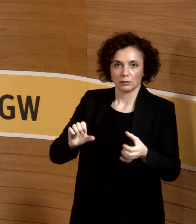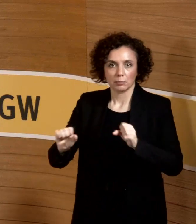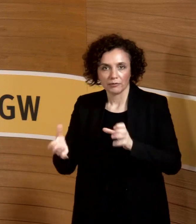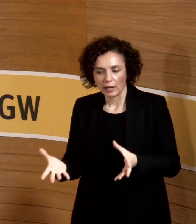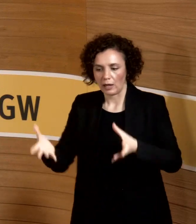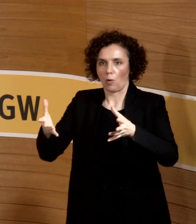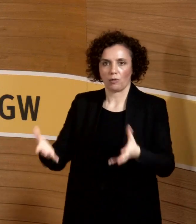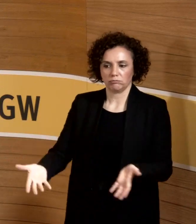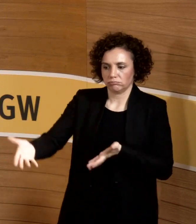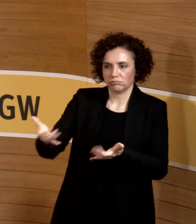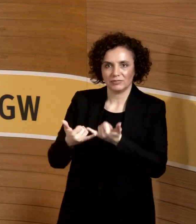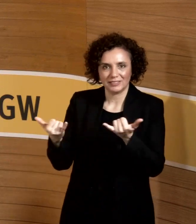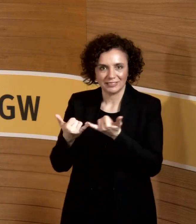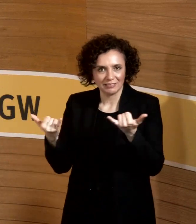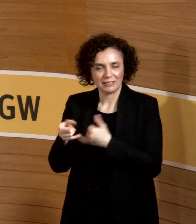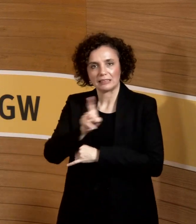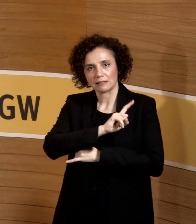großen Hilfsmitteln.